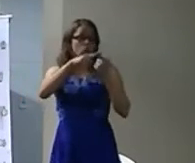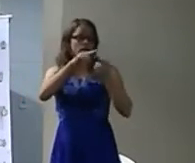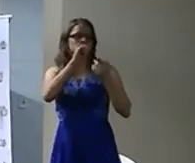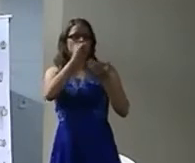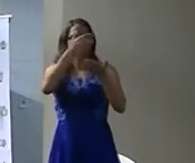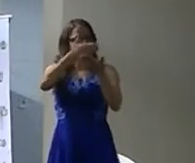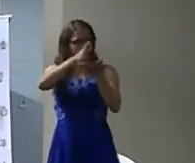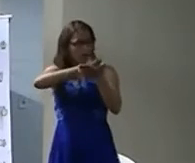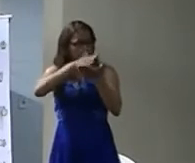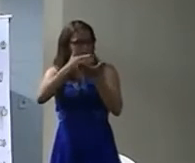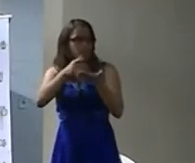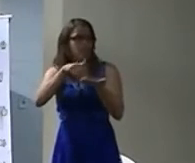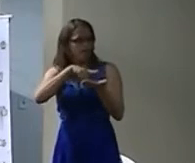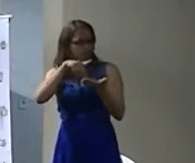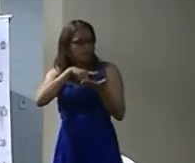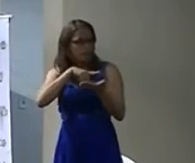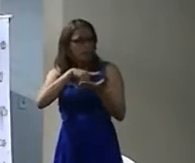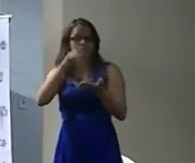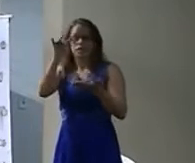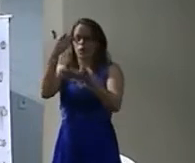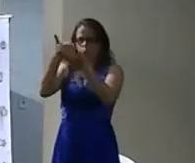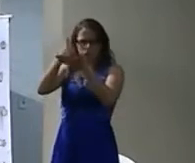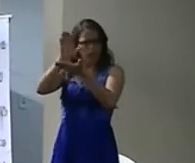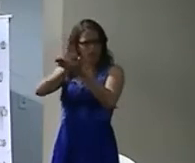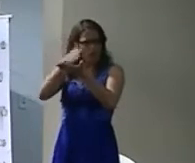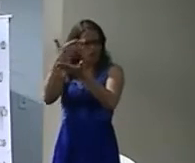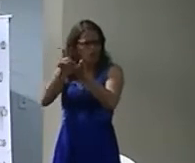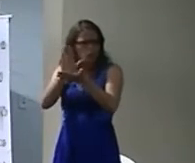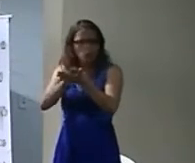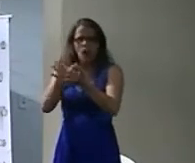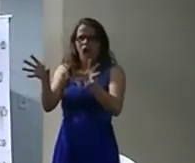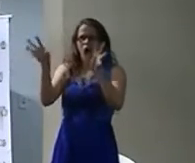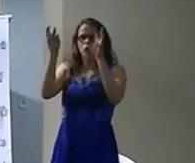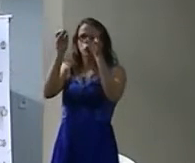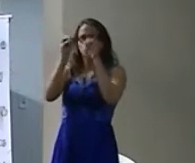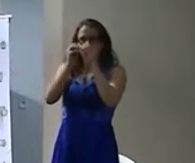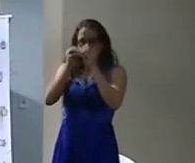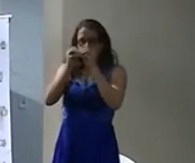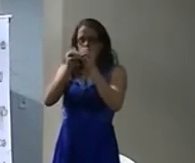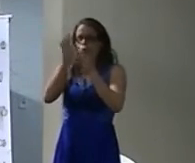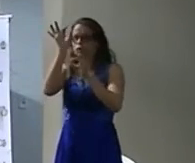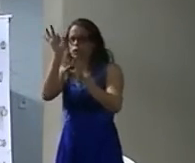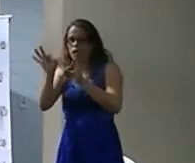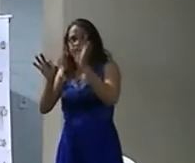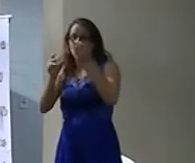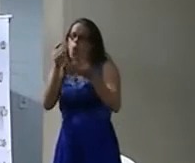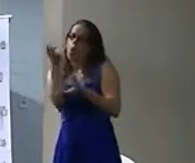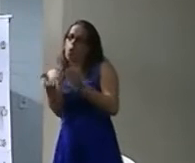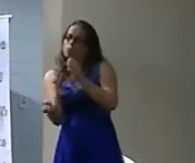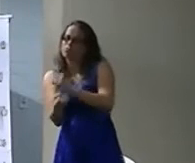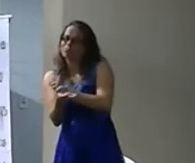Para saber quem é o intérprete Está trabalhando certo ou errado Desviando o conteúdo O que foi Eu tive uma determinada vez Eu já falei aqui de dois Eu já falei de terceiro